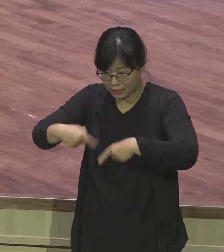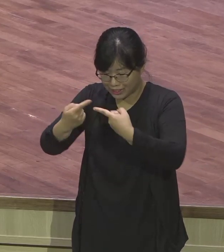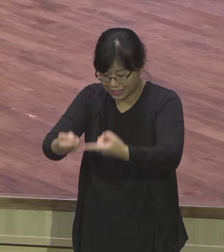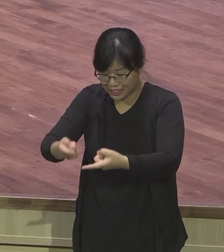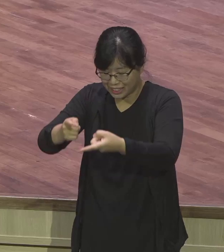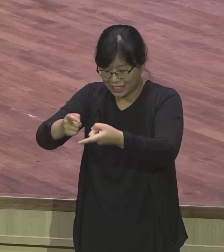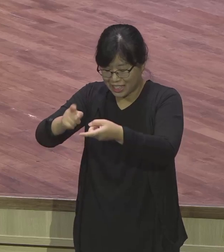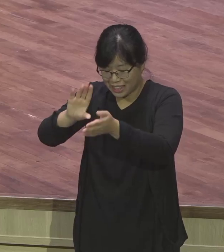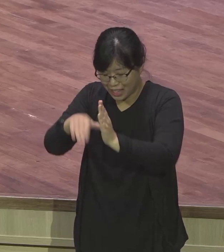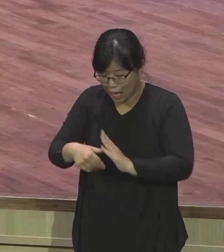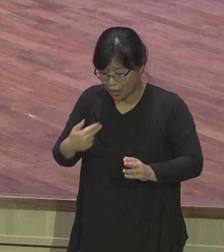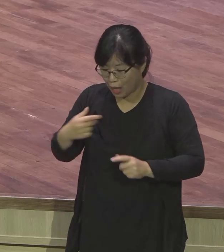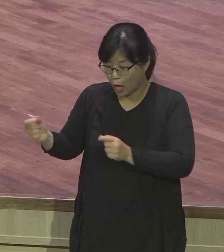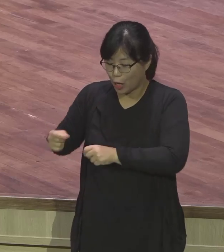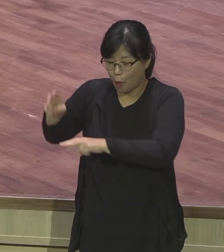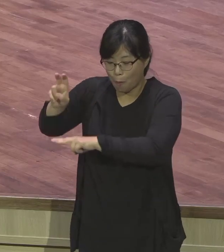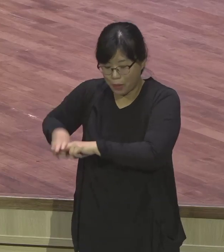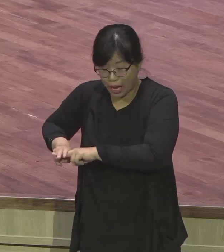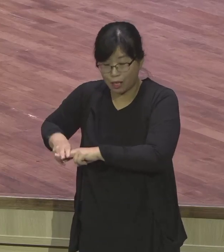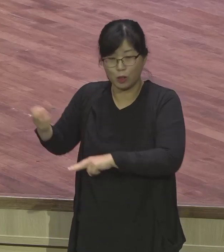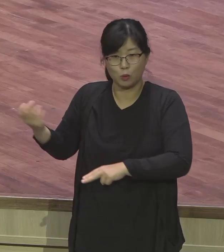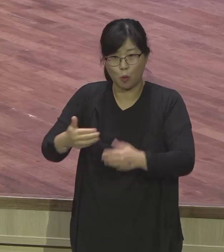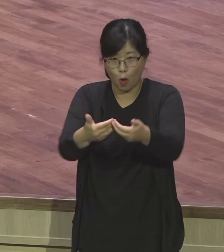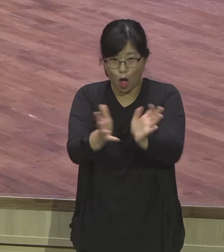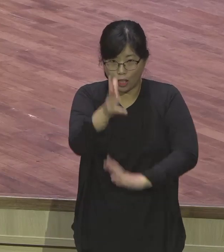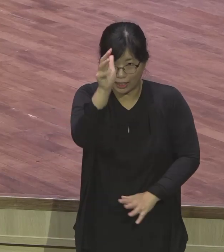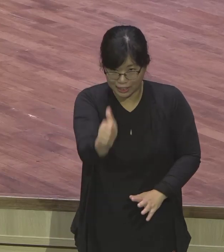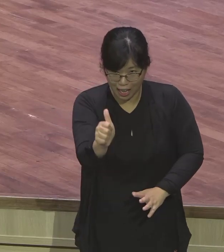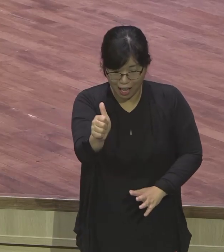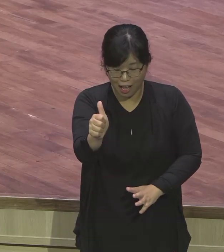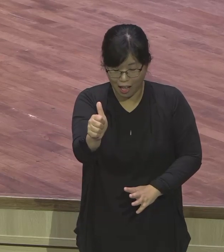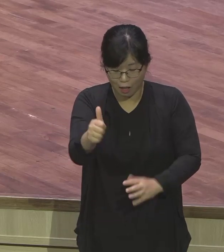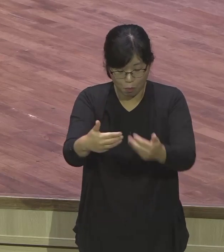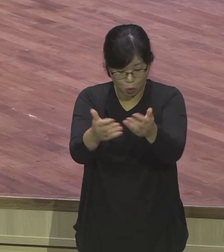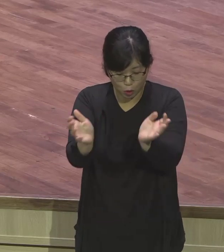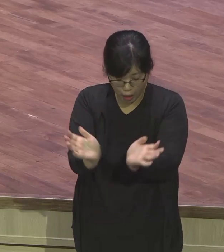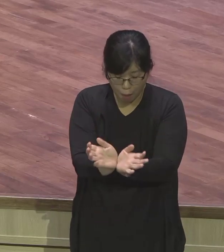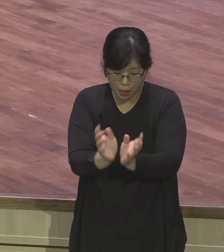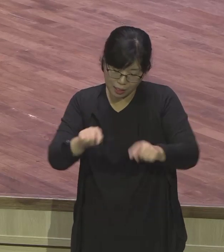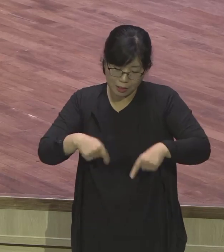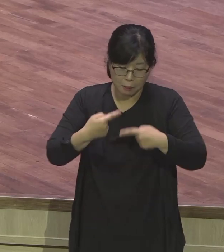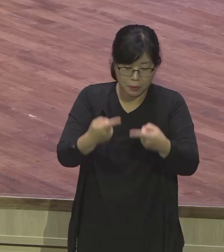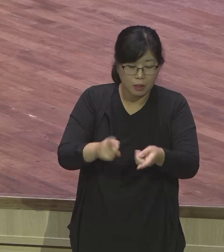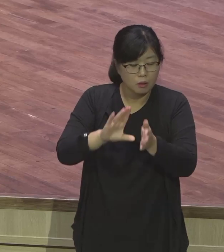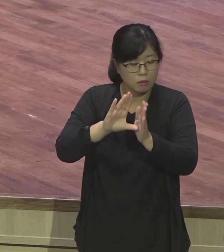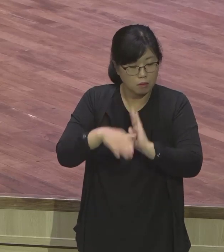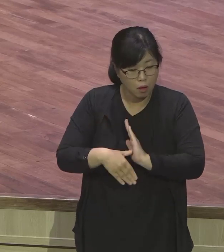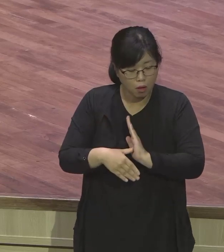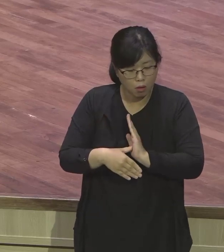주위에 부장은 또 교사들을 보고 구역장은 식구들 보고 볼 때에